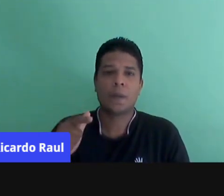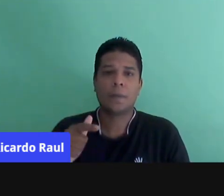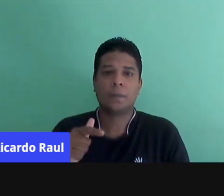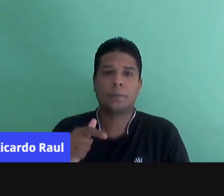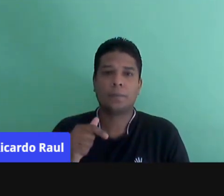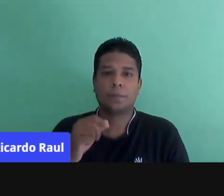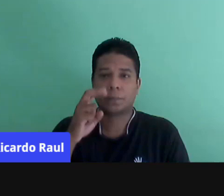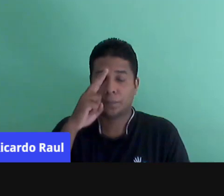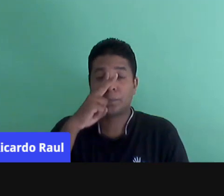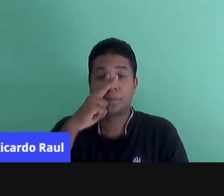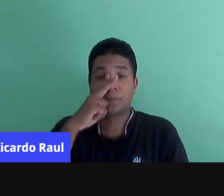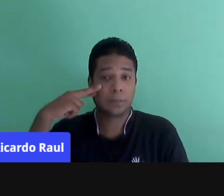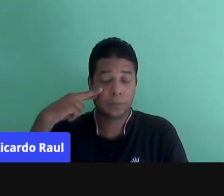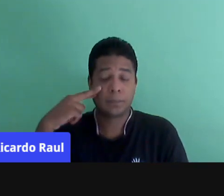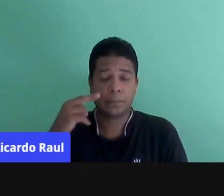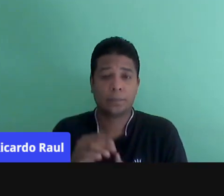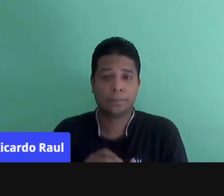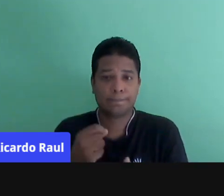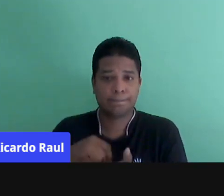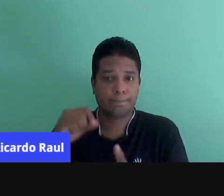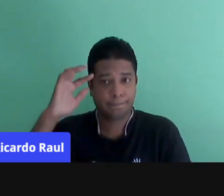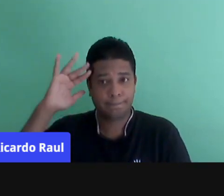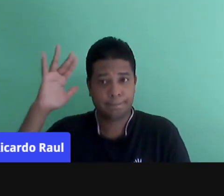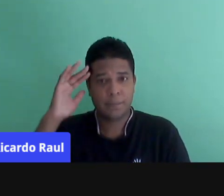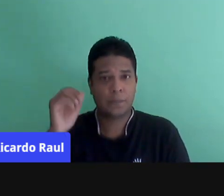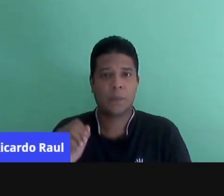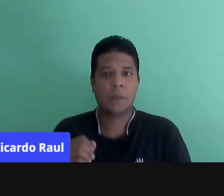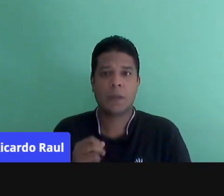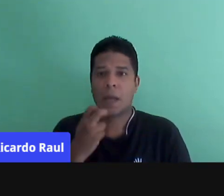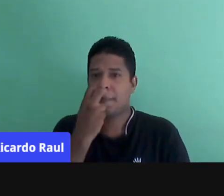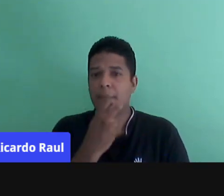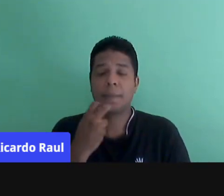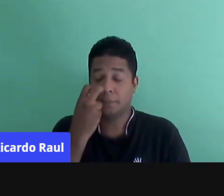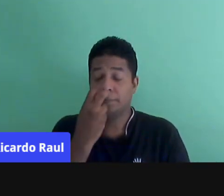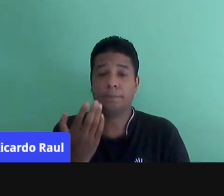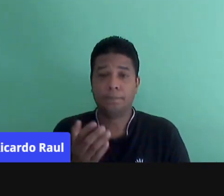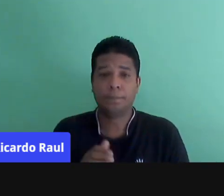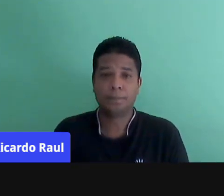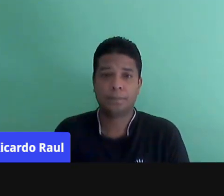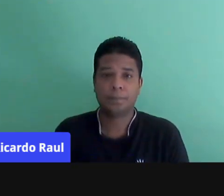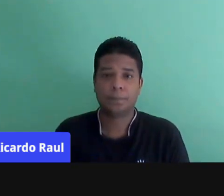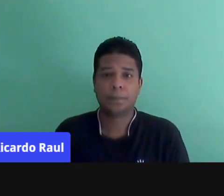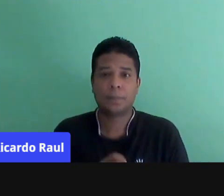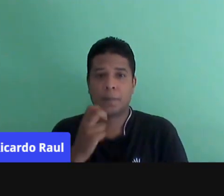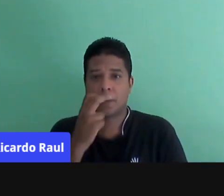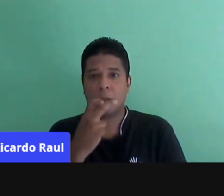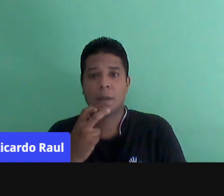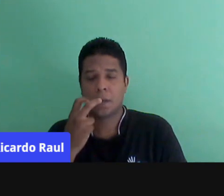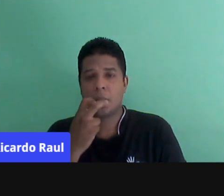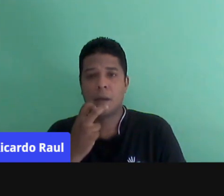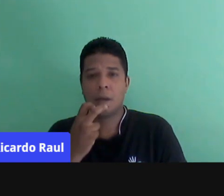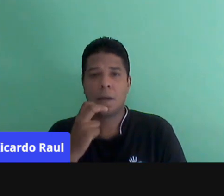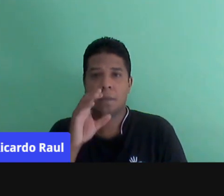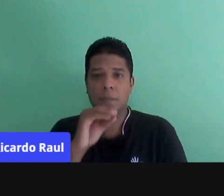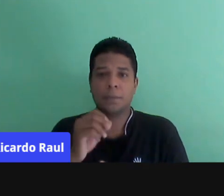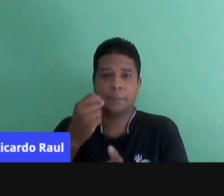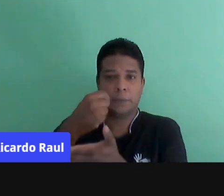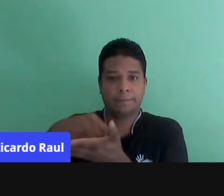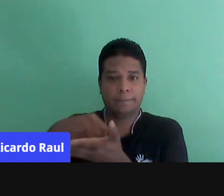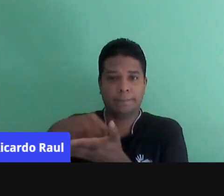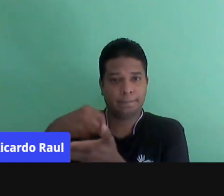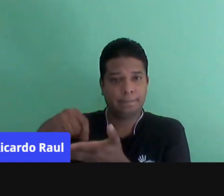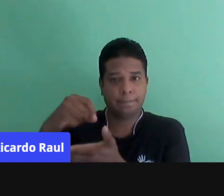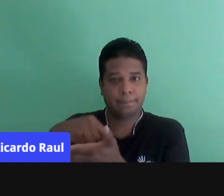linguagem não é somente a oralidade, né? Nós temos a linguagem oral, a linguagem escrita,